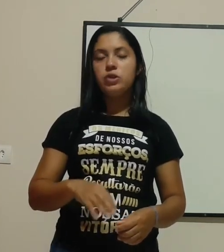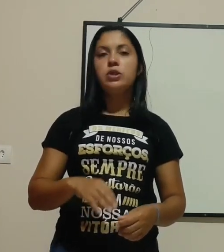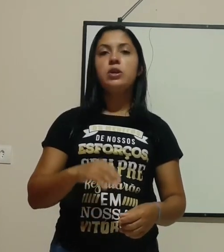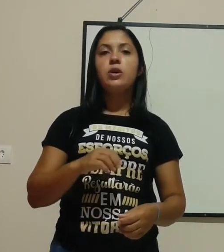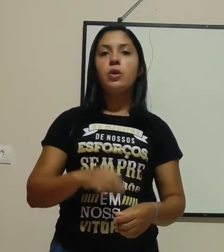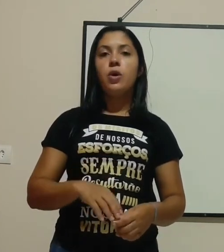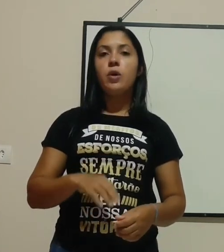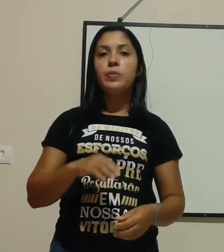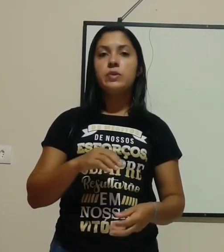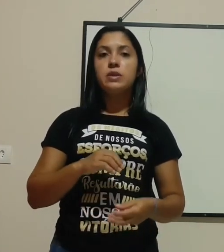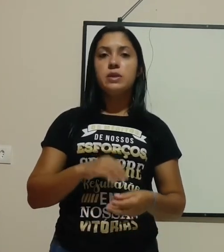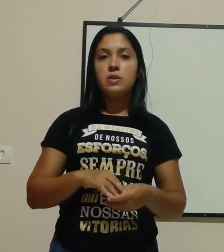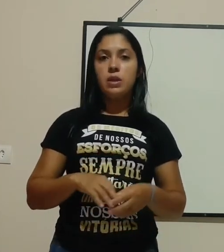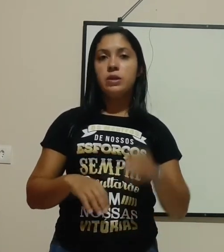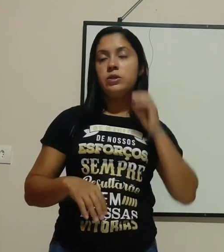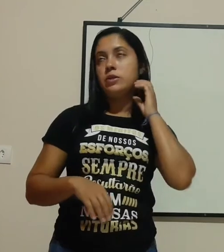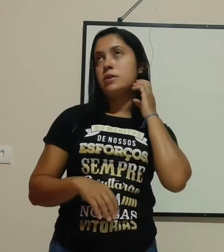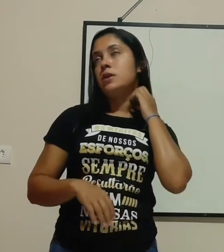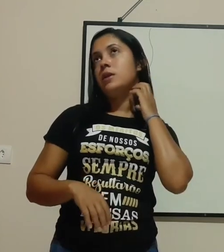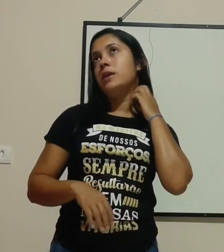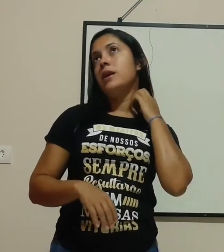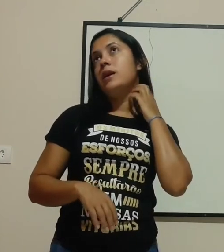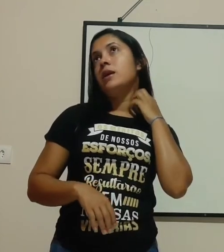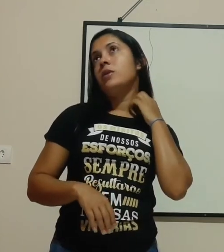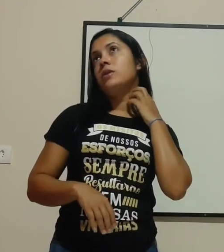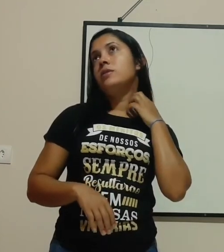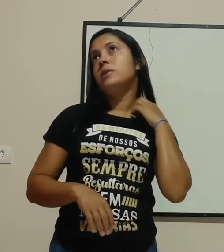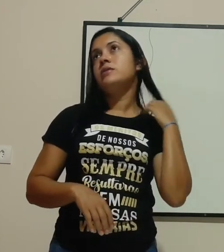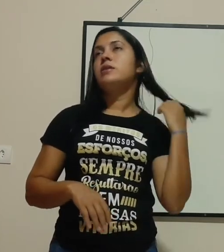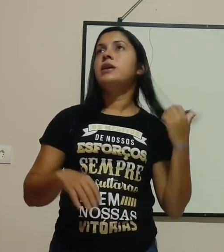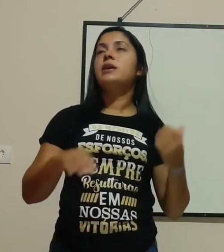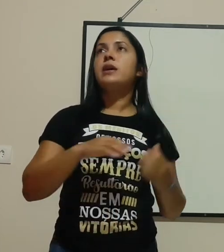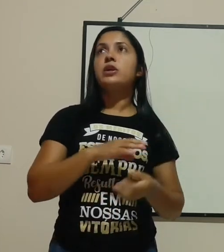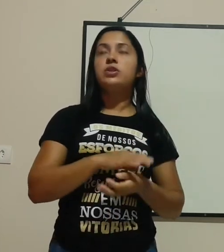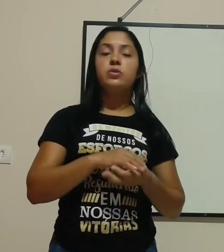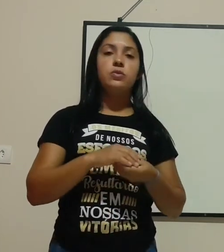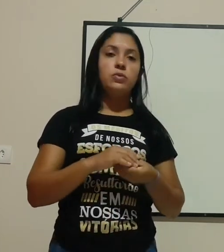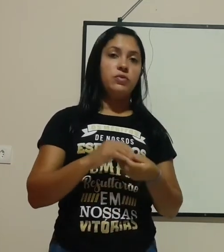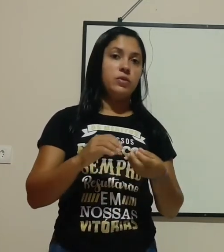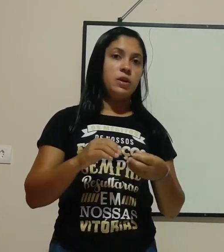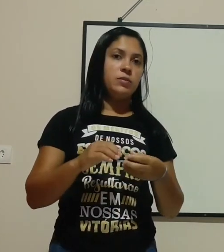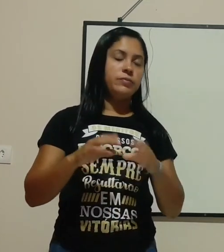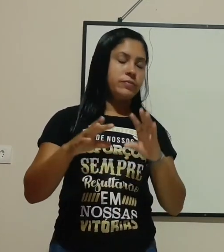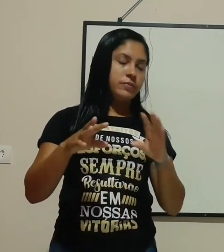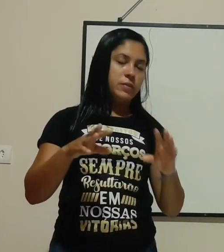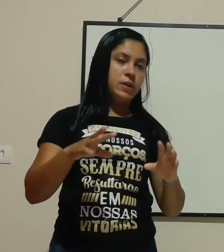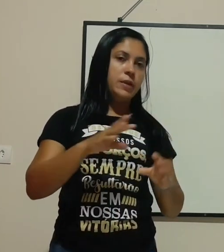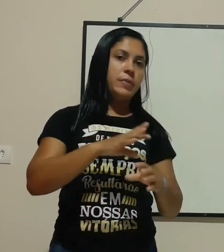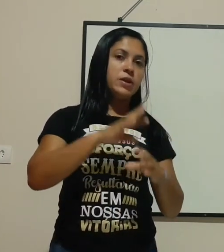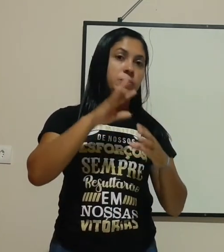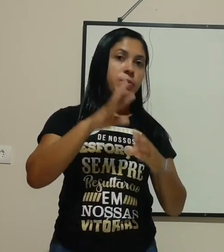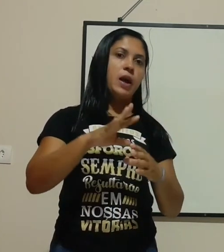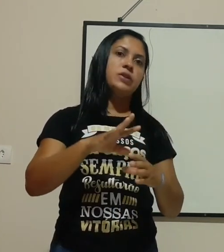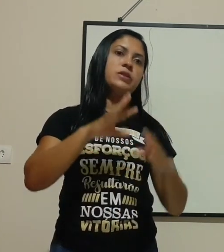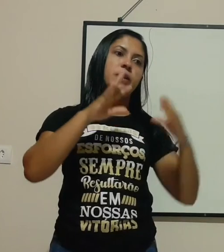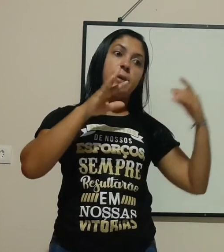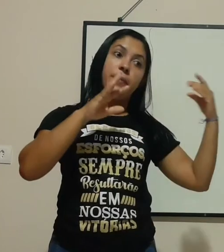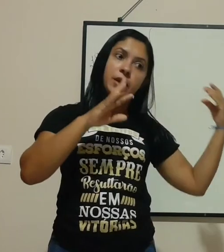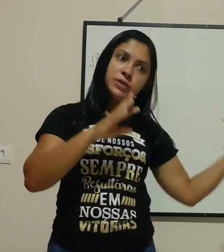de cocos isolantes. Quando eu mencionei aqui a questão do fogão, não nem a parte plástica, é a parte